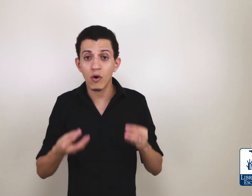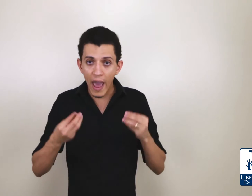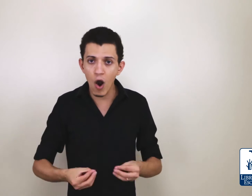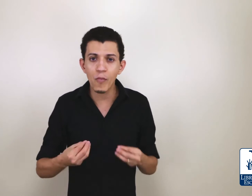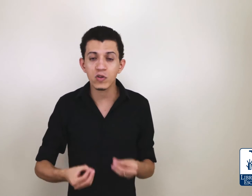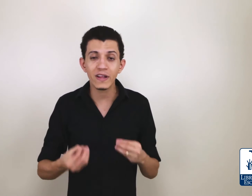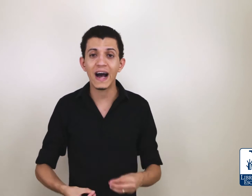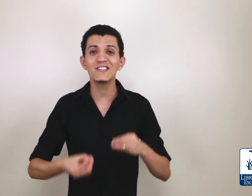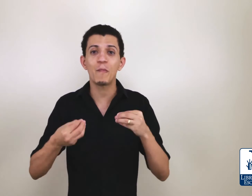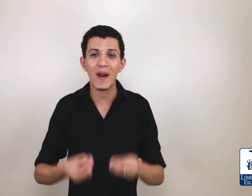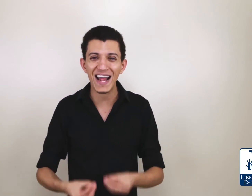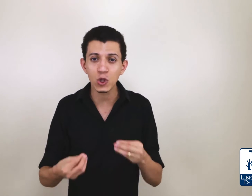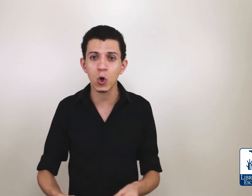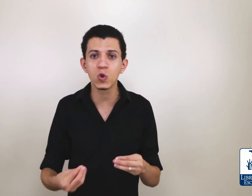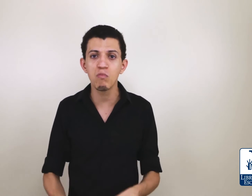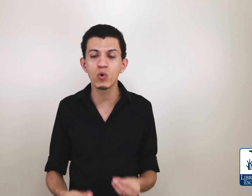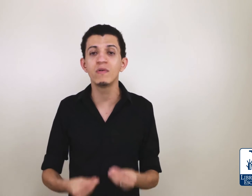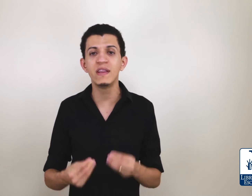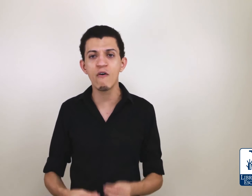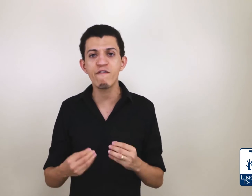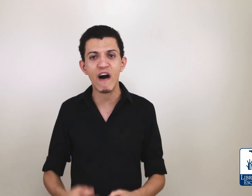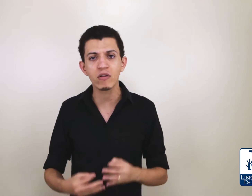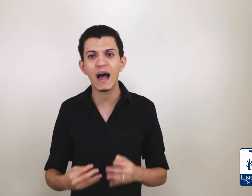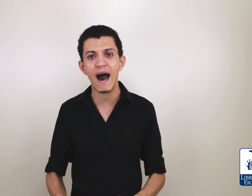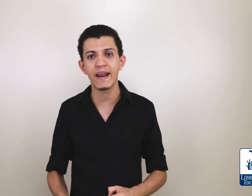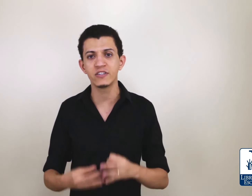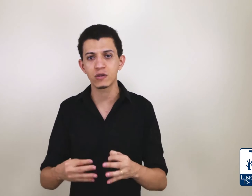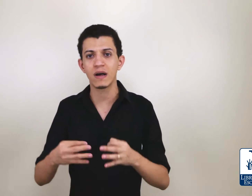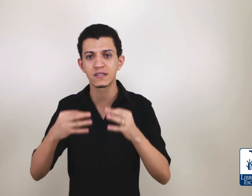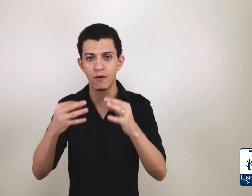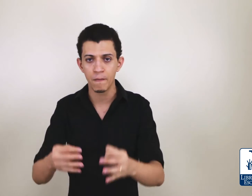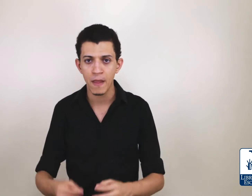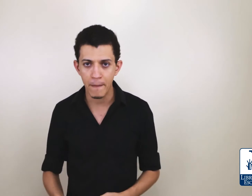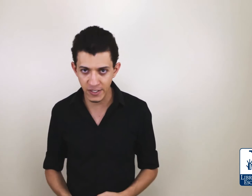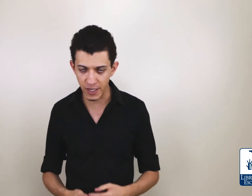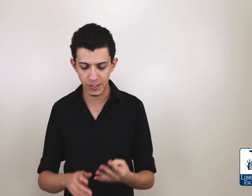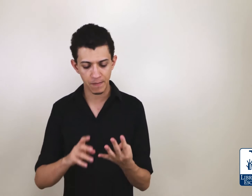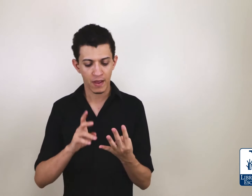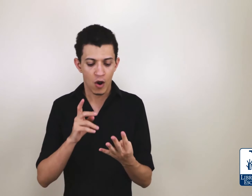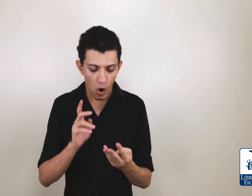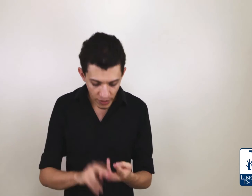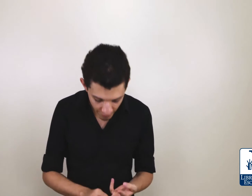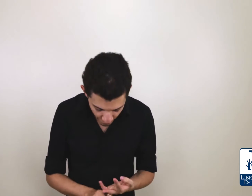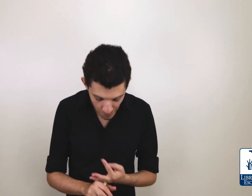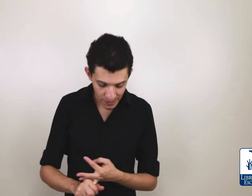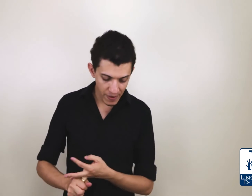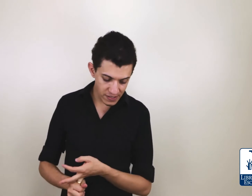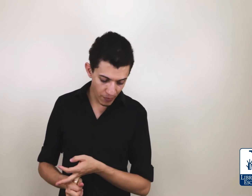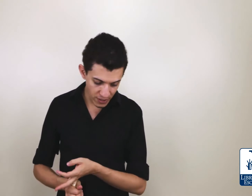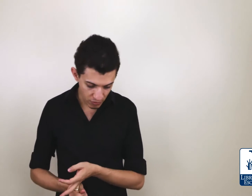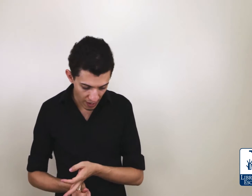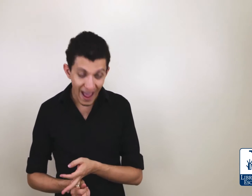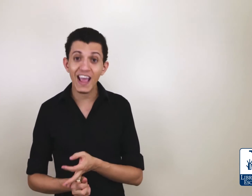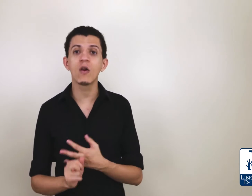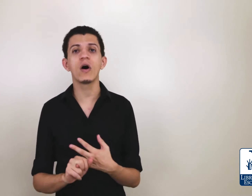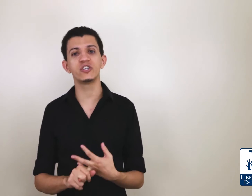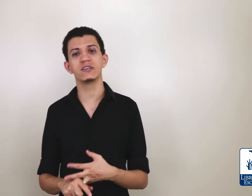Então, é oportunidade para todo mundo. Não falta área de atuação para a gente. Outra forma também que você pode atuar é em lojas.